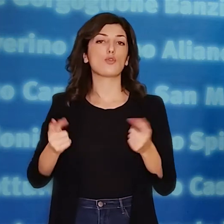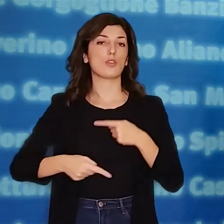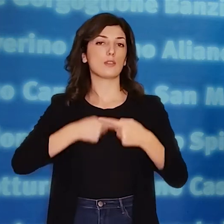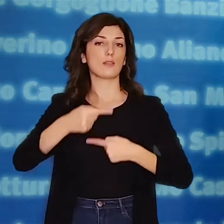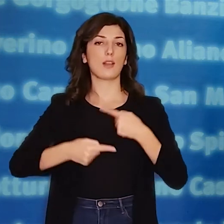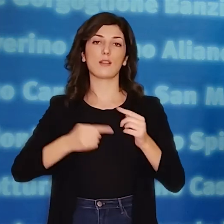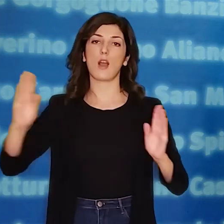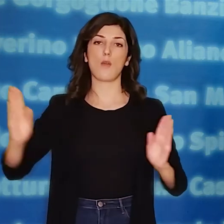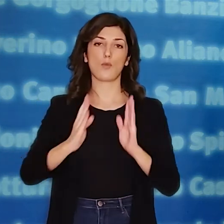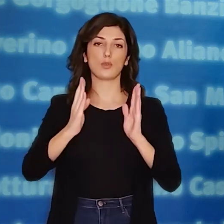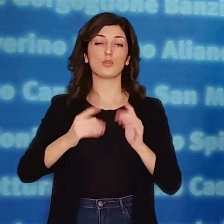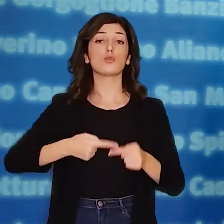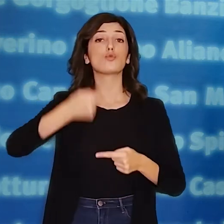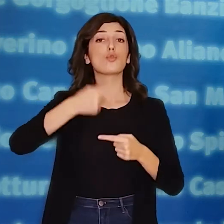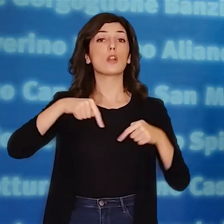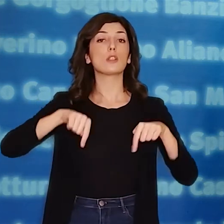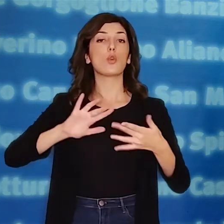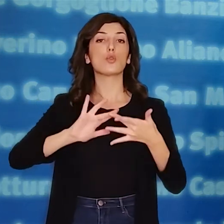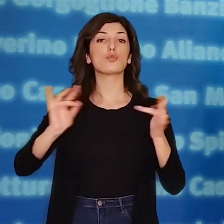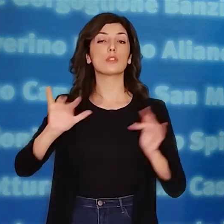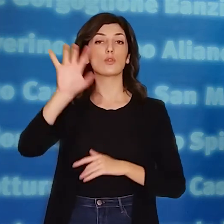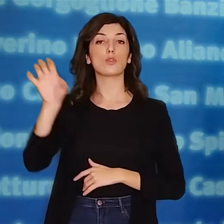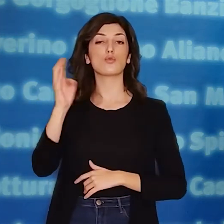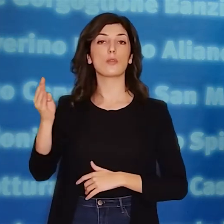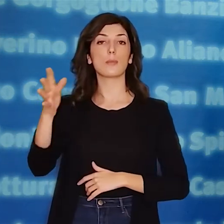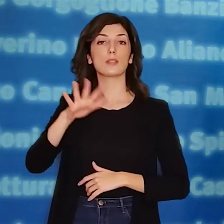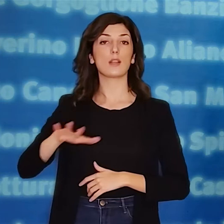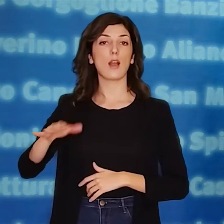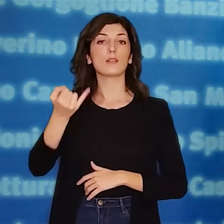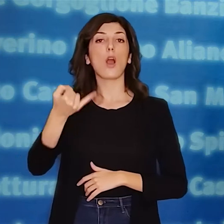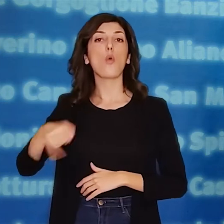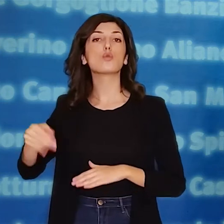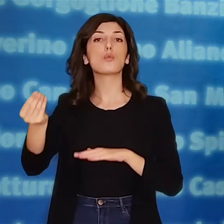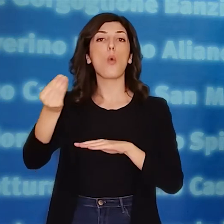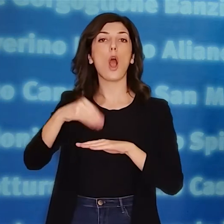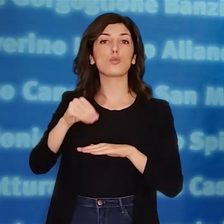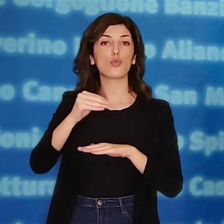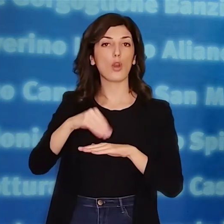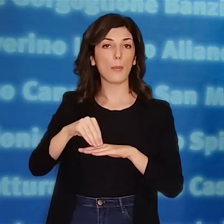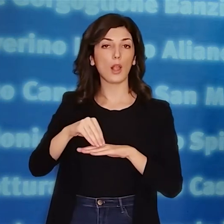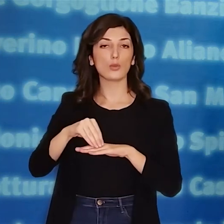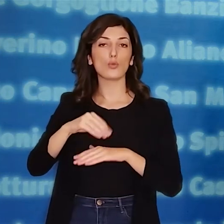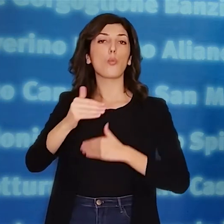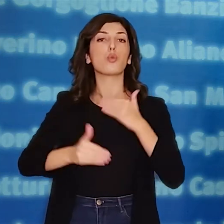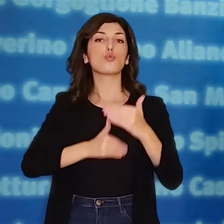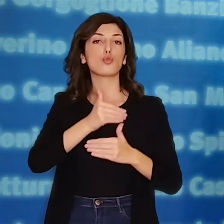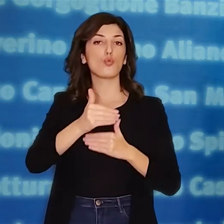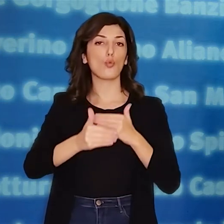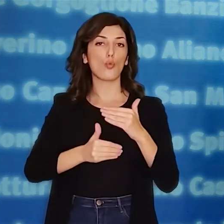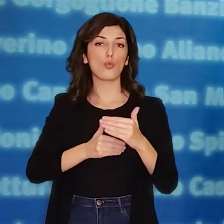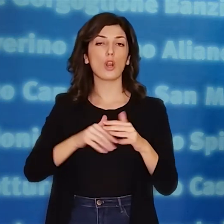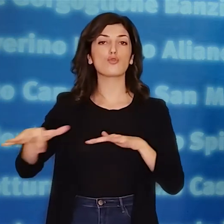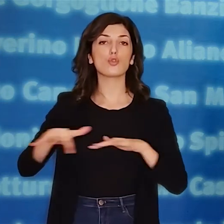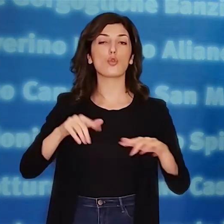fronteggiare l'emergenza in corso. In dato odierna è stato pubblicato sul sito della Regione Basilicata l'ultimo aggiornamento